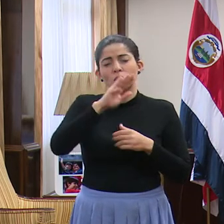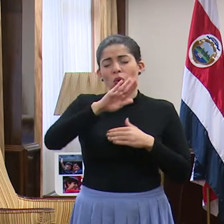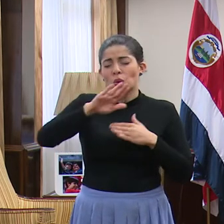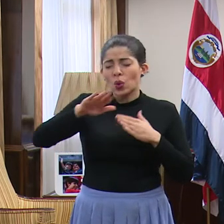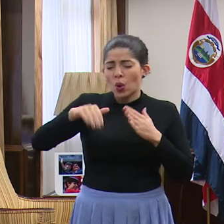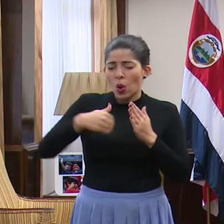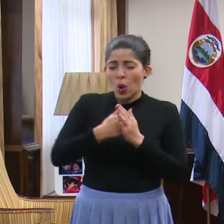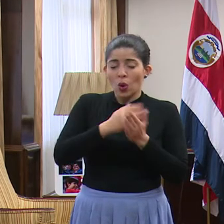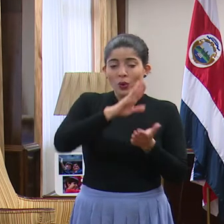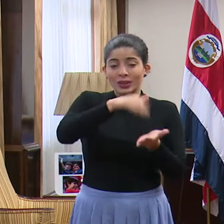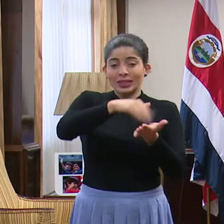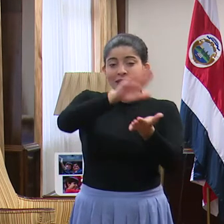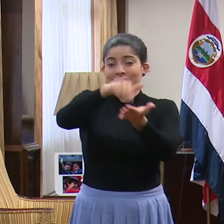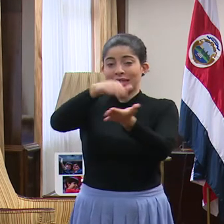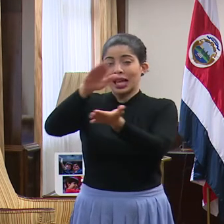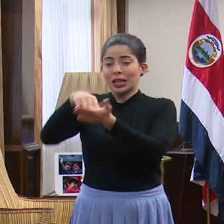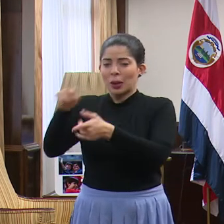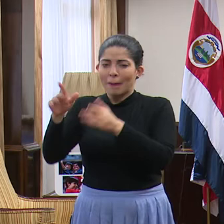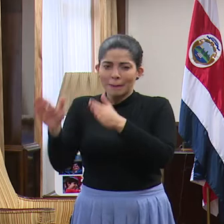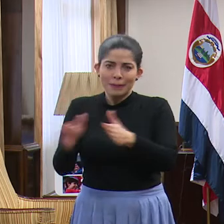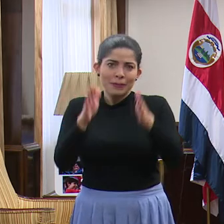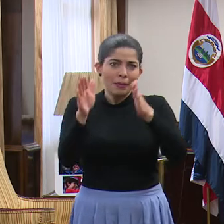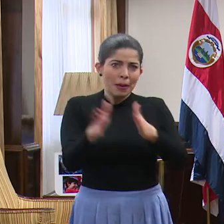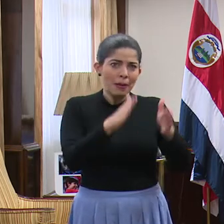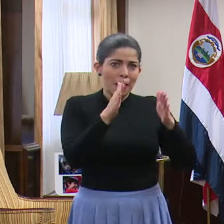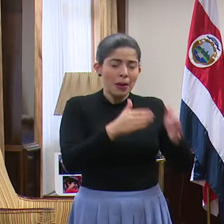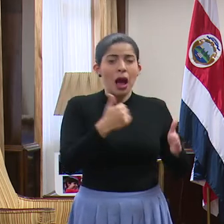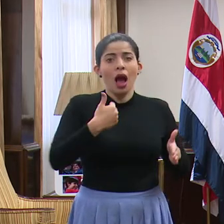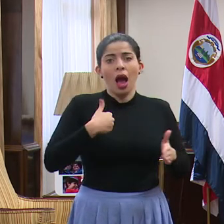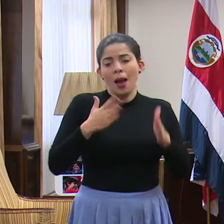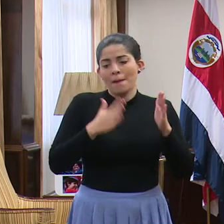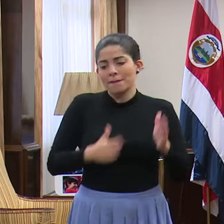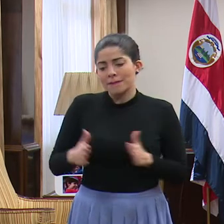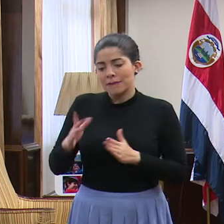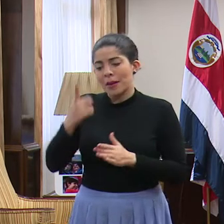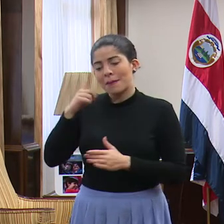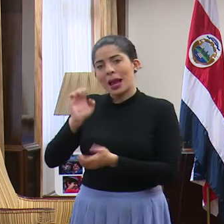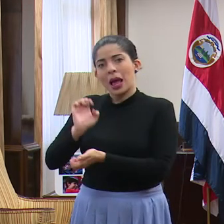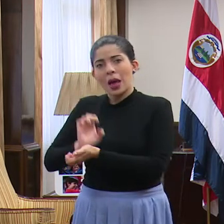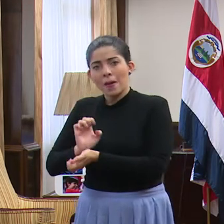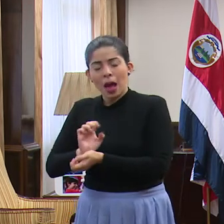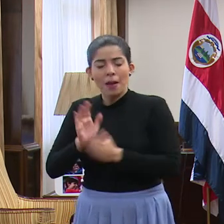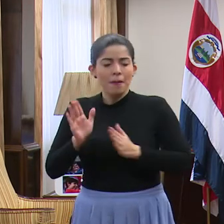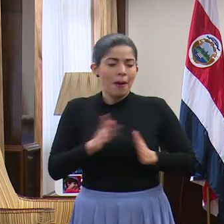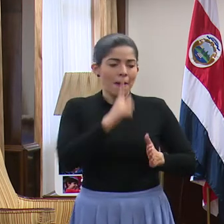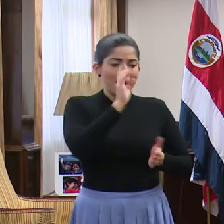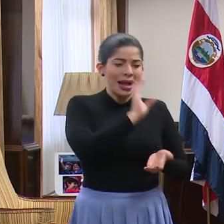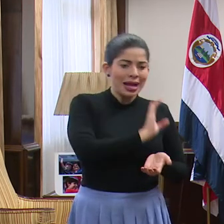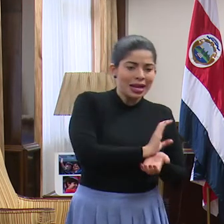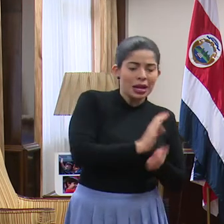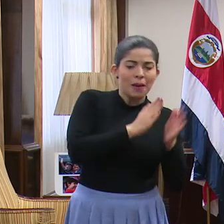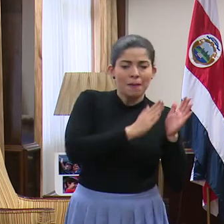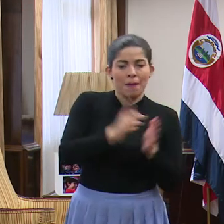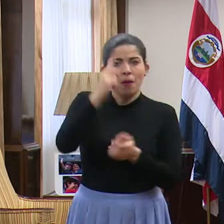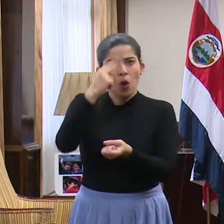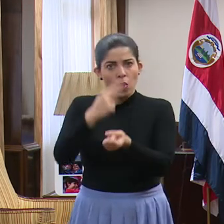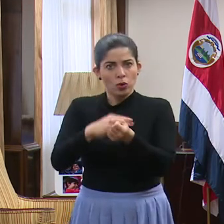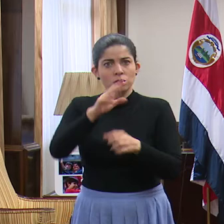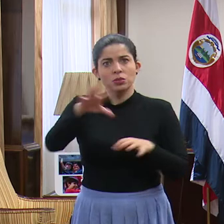todos los centros de atención. Tenemos preparativos dispuestos para los evais, para las clínicas, para los hospitales.